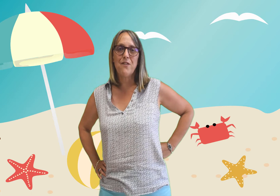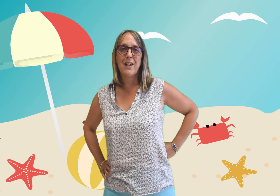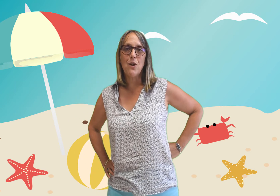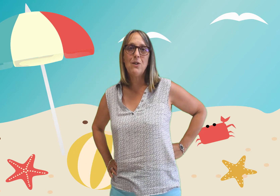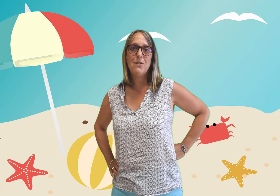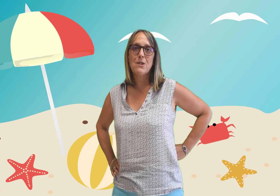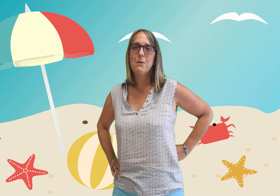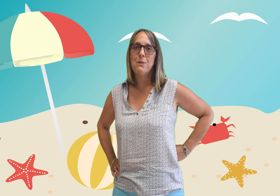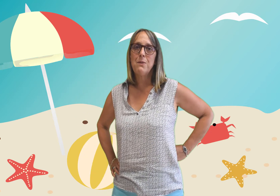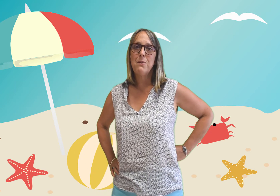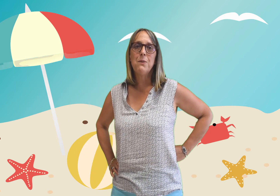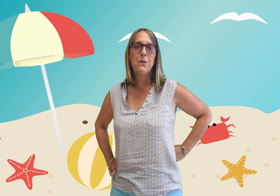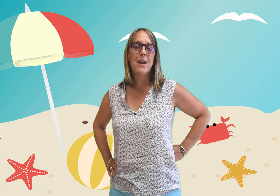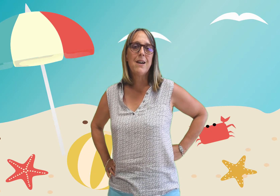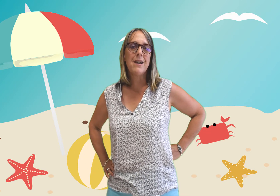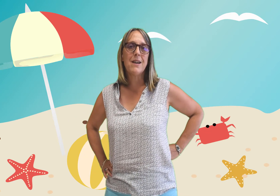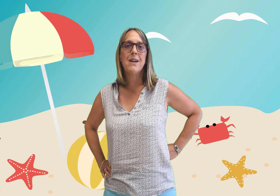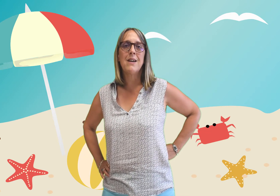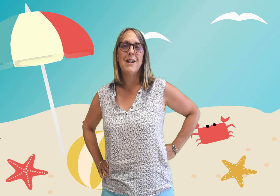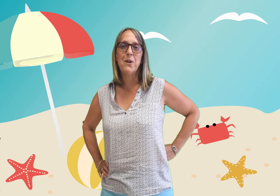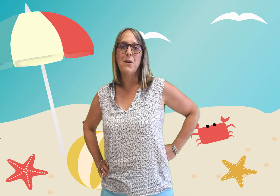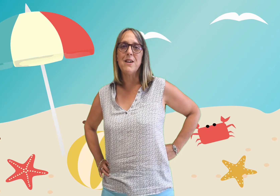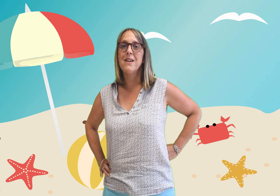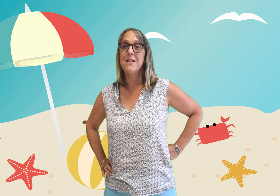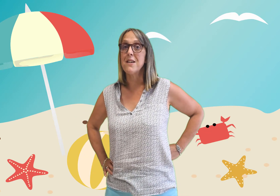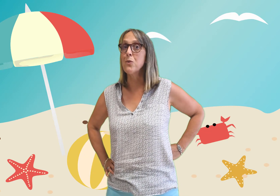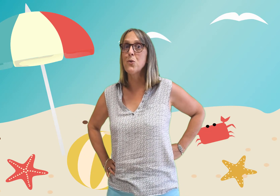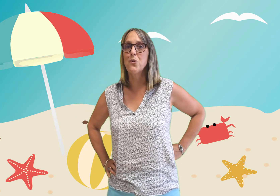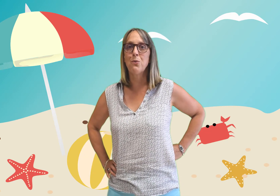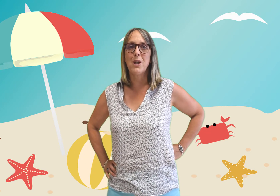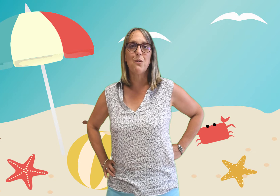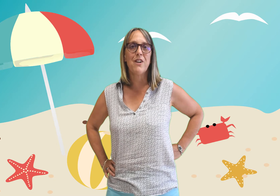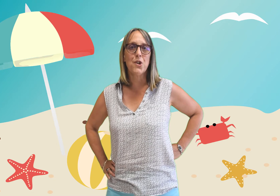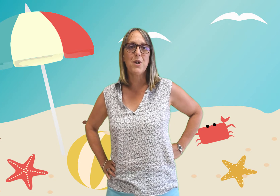vacances guet guet l'écolier c'est aujourd'hui qu'on va jouer